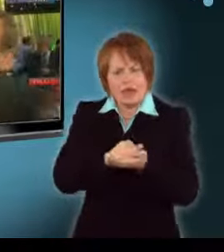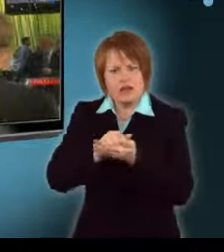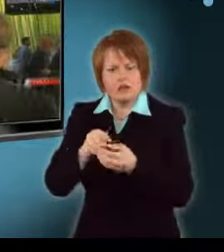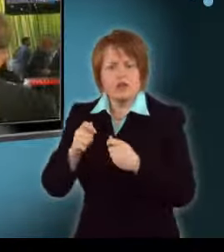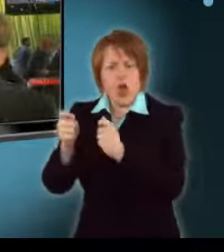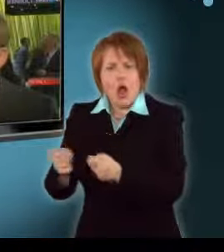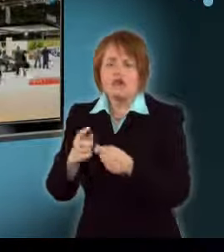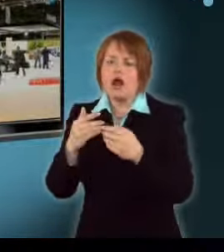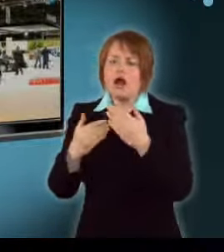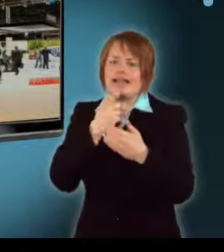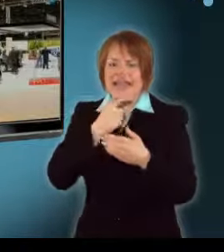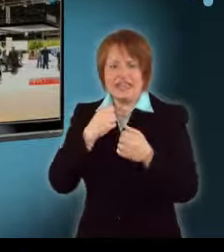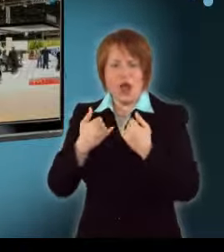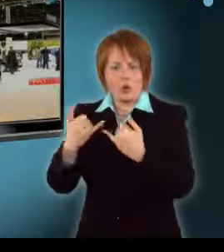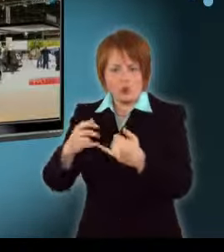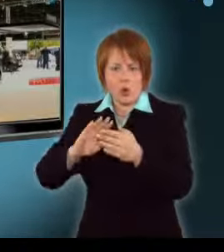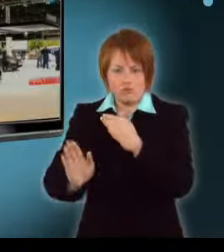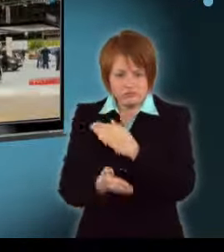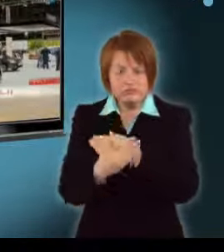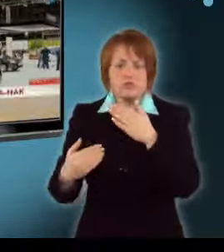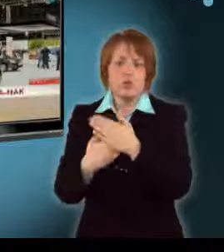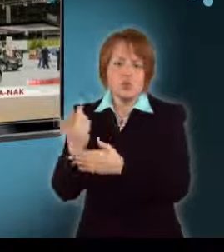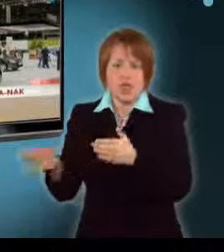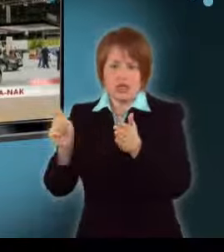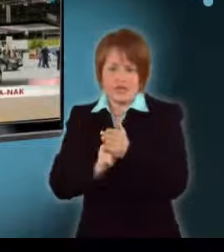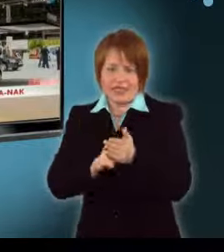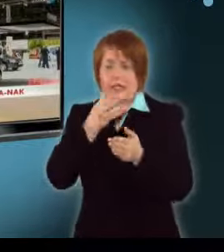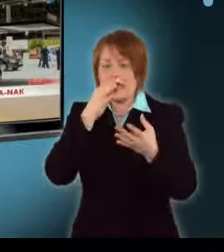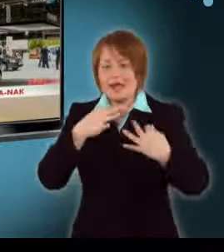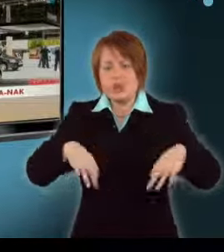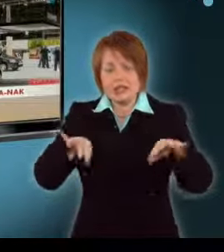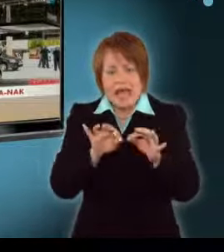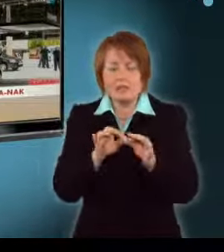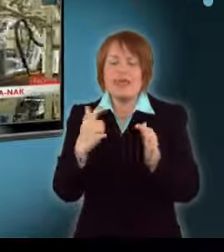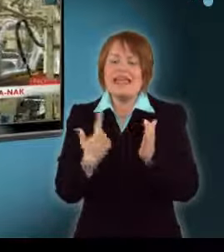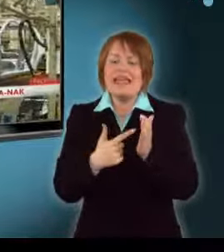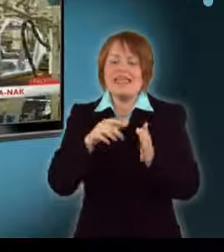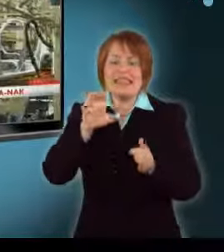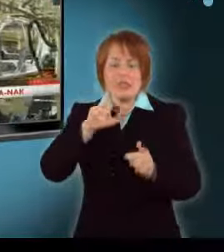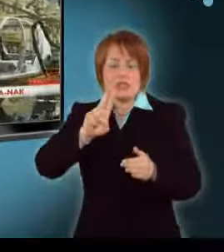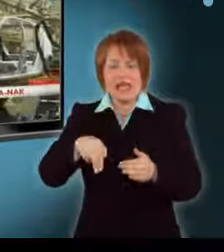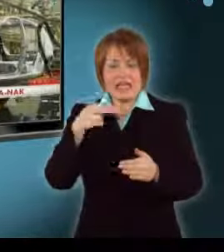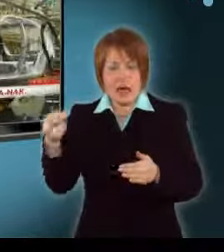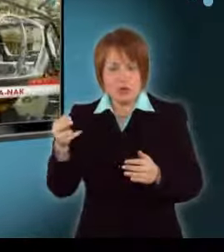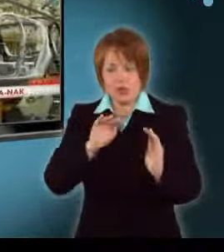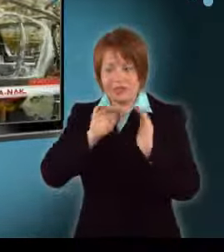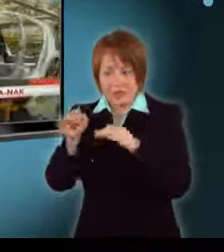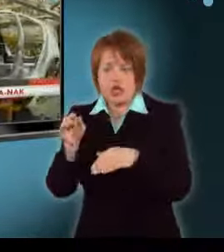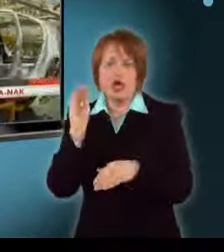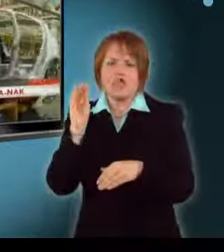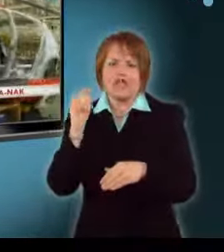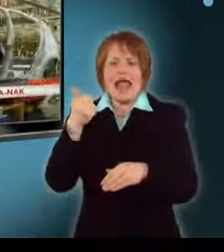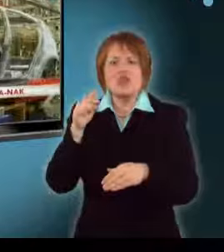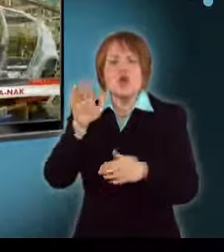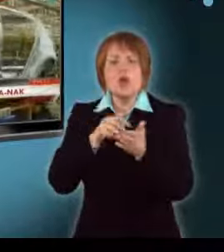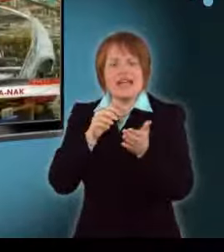régi autójukat és újat vesznek. Németországban 2500 euró támogatás jár, vagyis a kormánya felét kifizetti egy